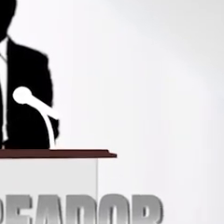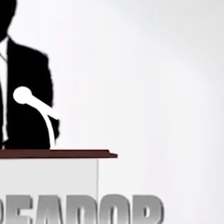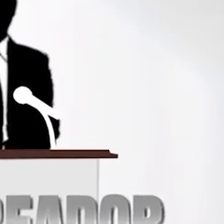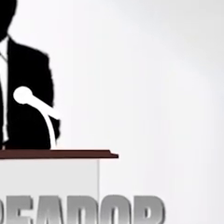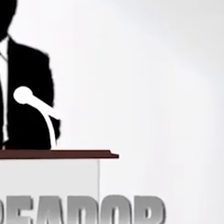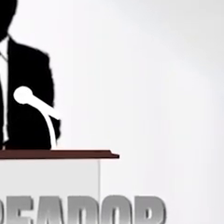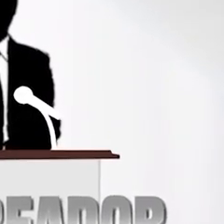Obrigado, presidente.